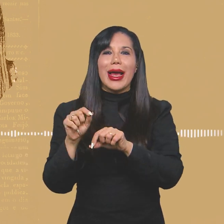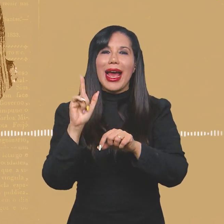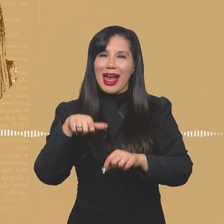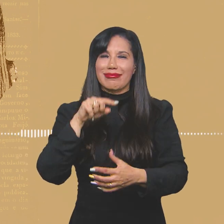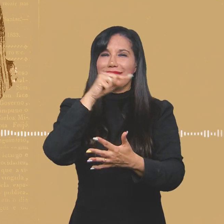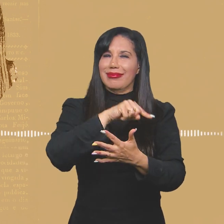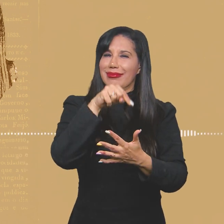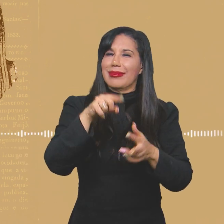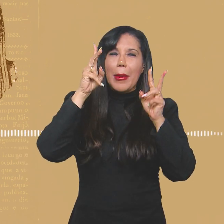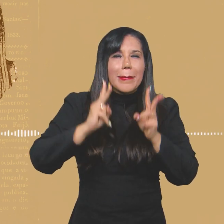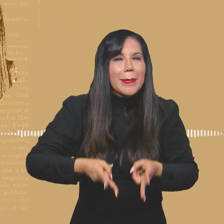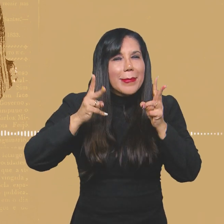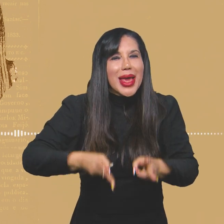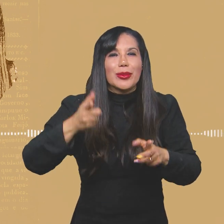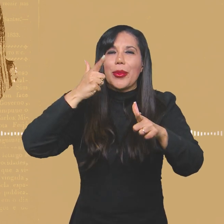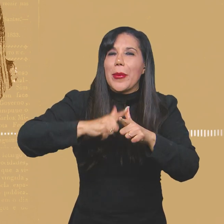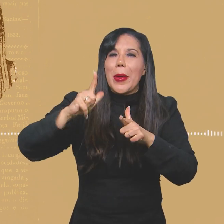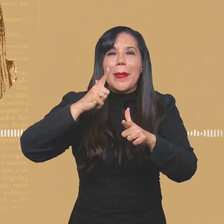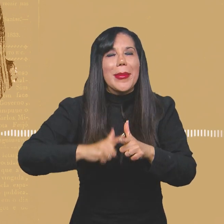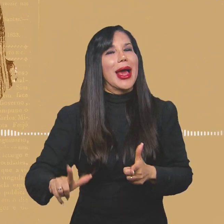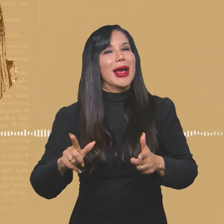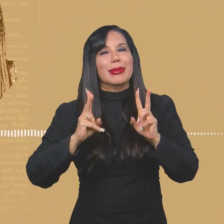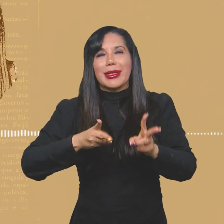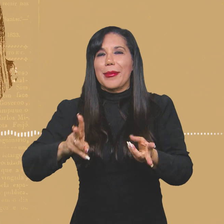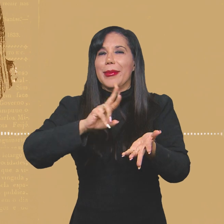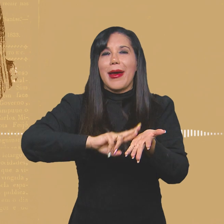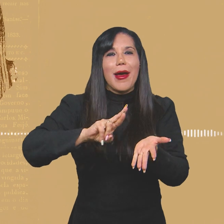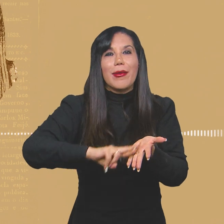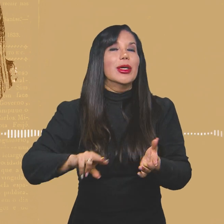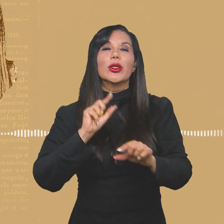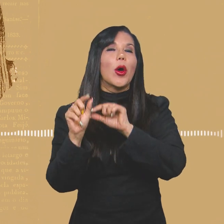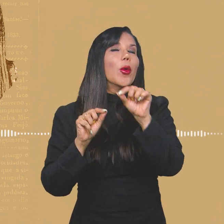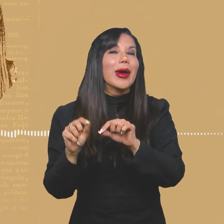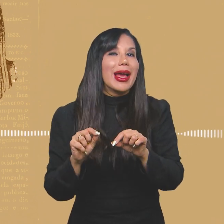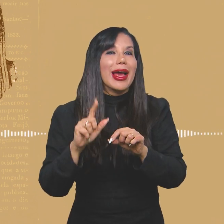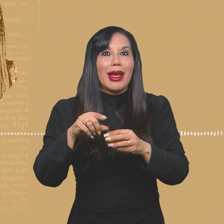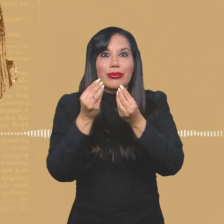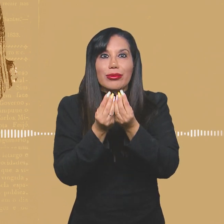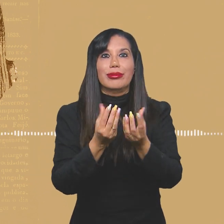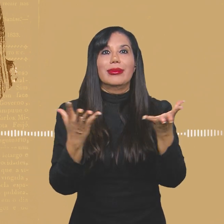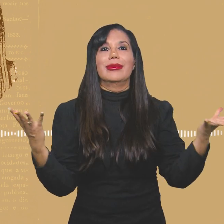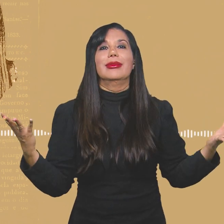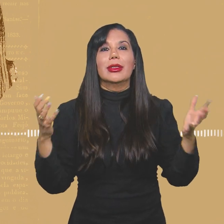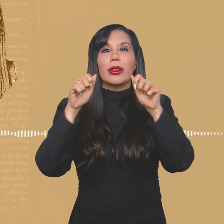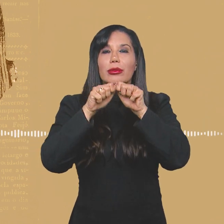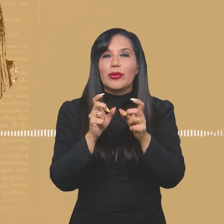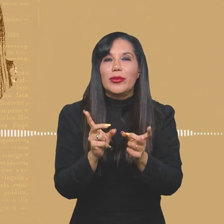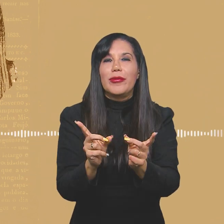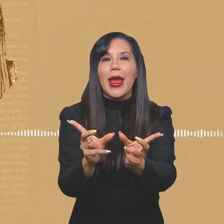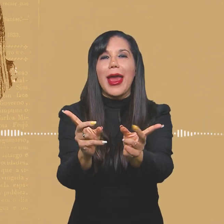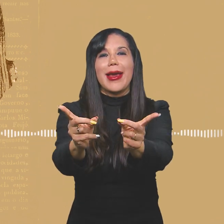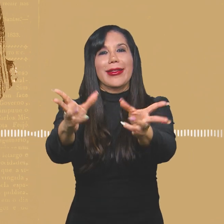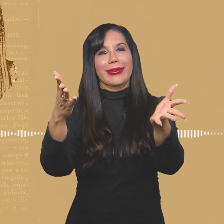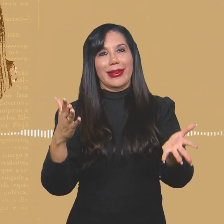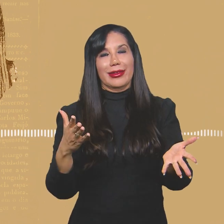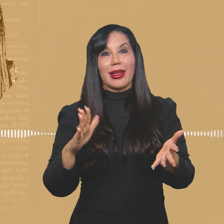os mesmos problemas de qualquer pequena publicação. Ou seja, de distribuição, circulação e vendas